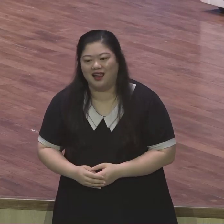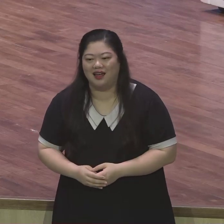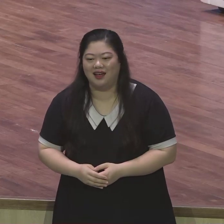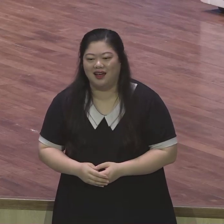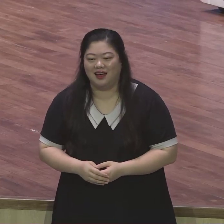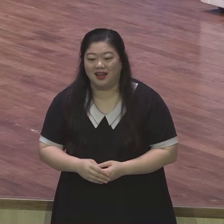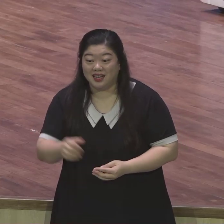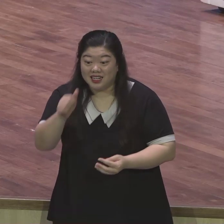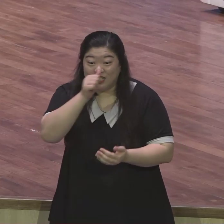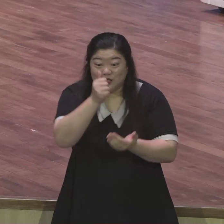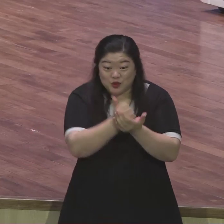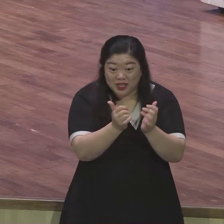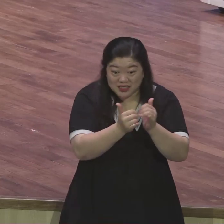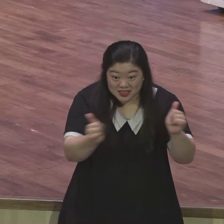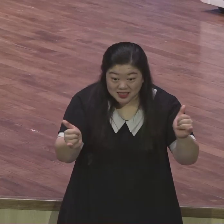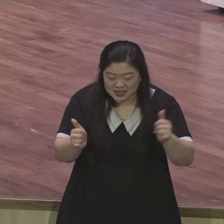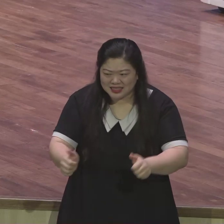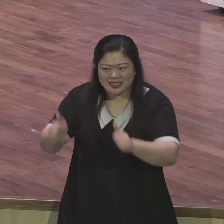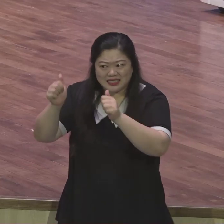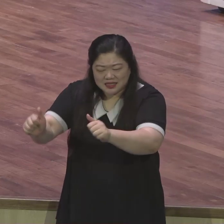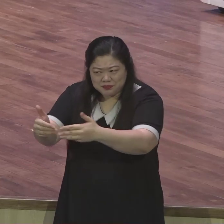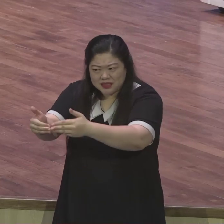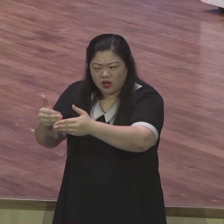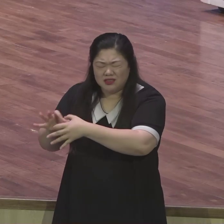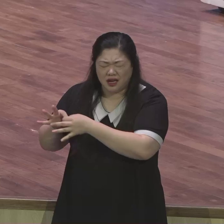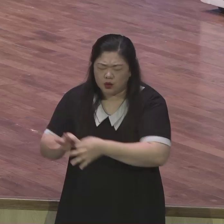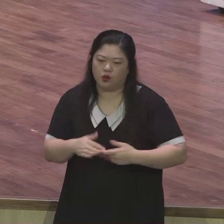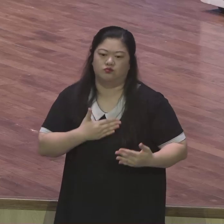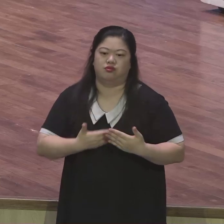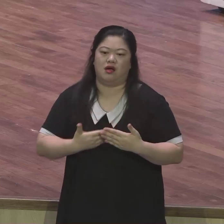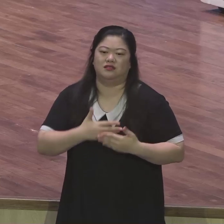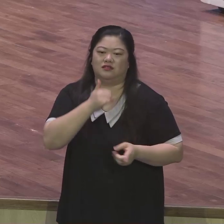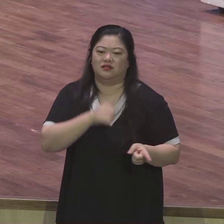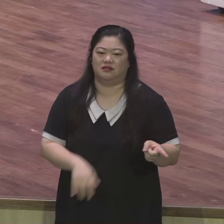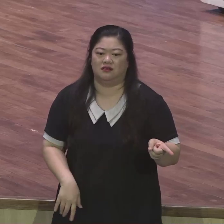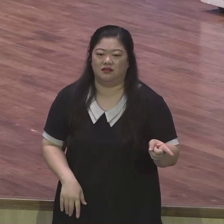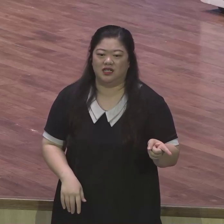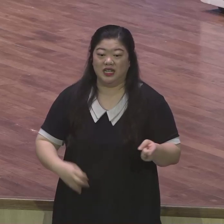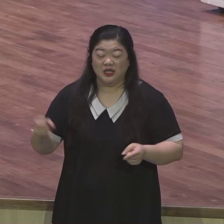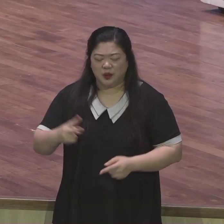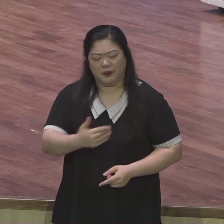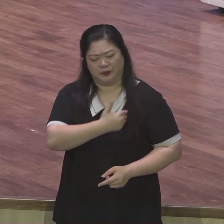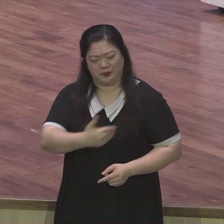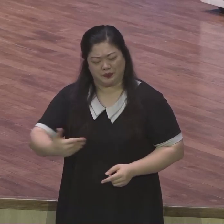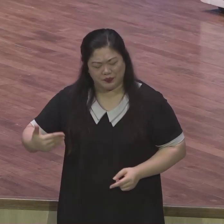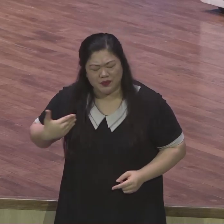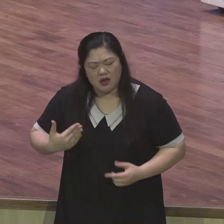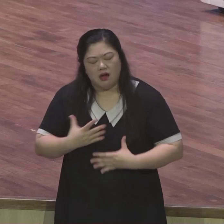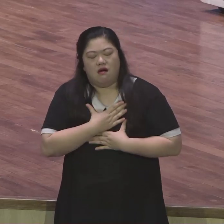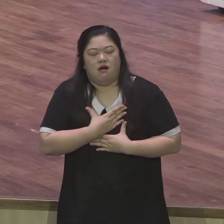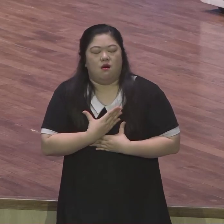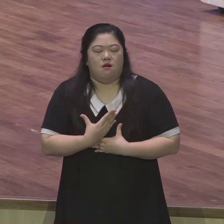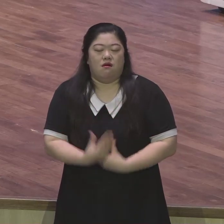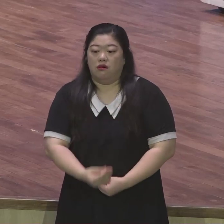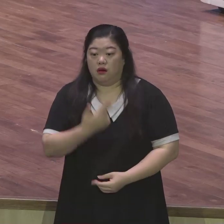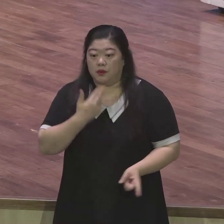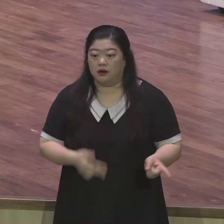없어요 평안 없어요 어떤 것을 가져도 참 만족 없어요 참 안식 없습니다 죄값은 죄인은